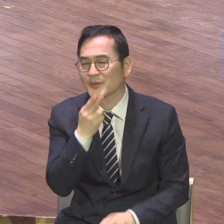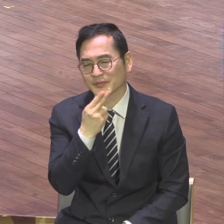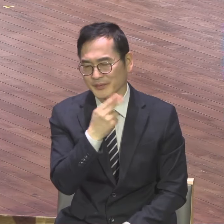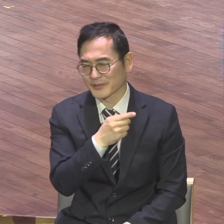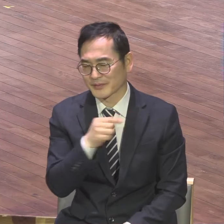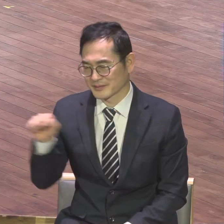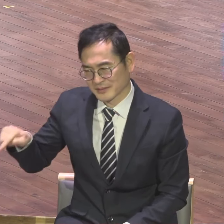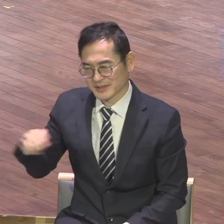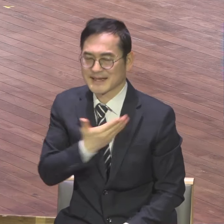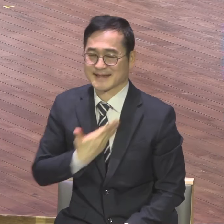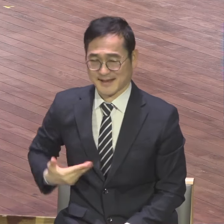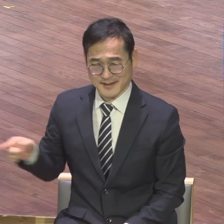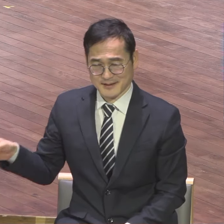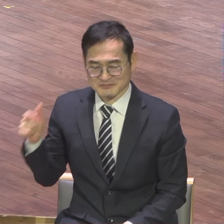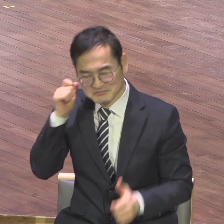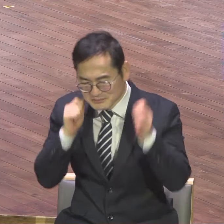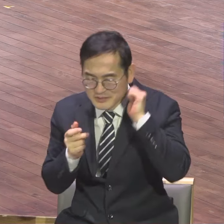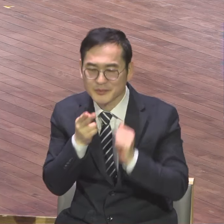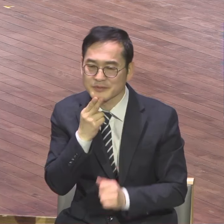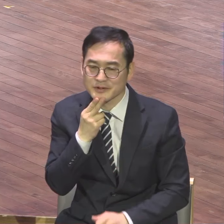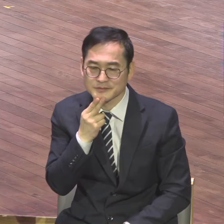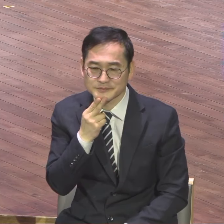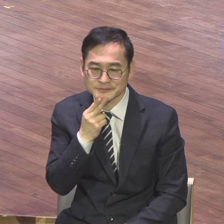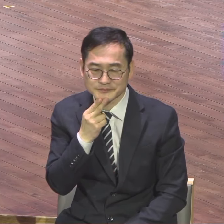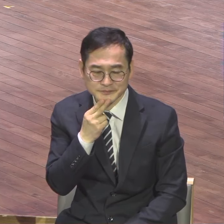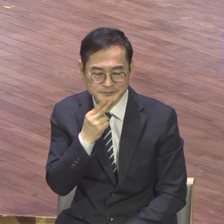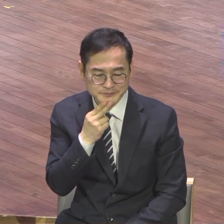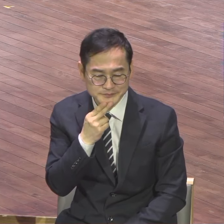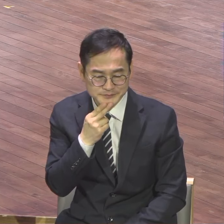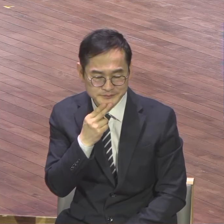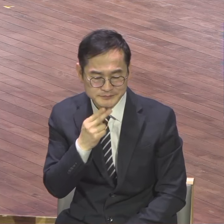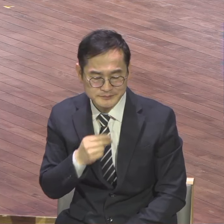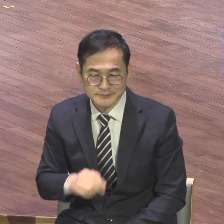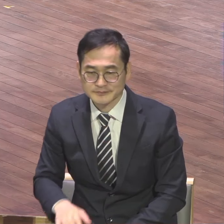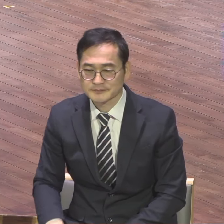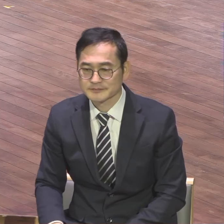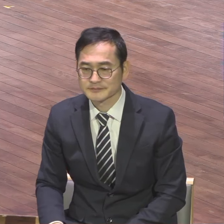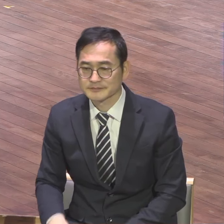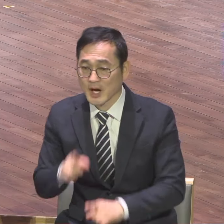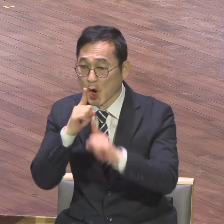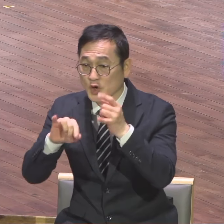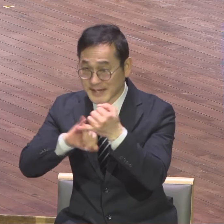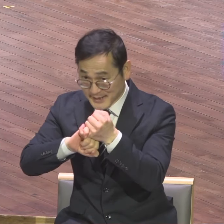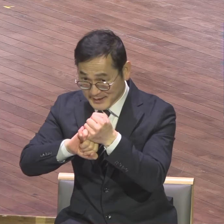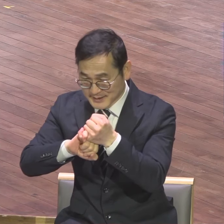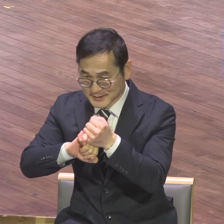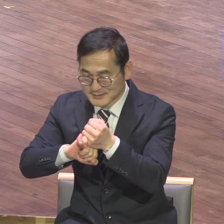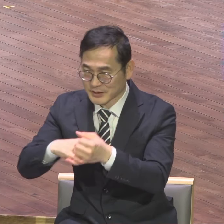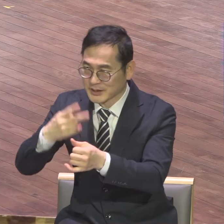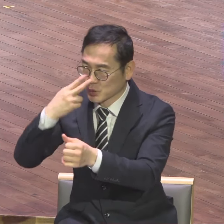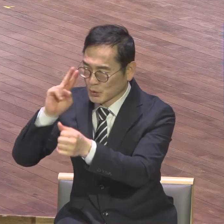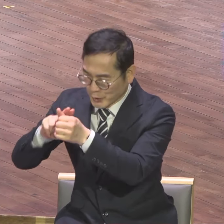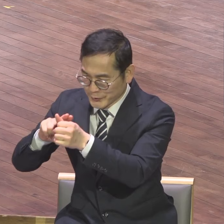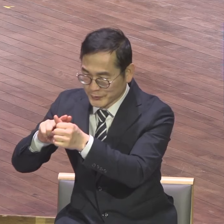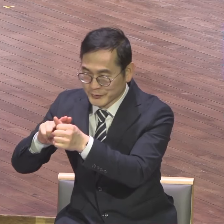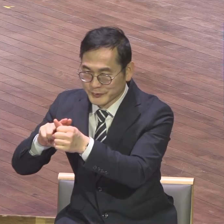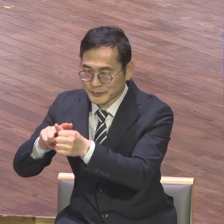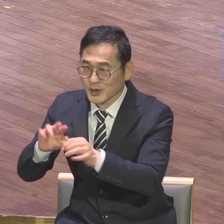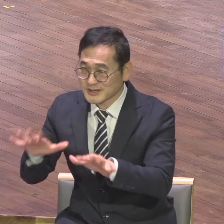4경전 1장 1절 3절 8절에 은약적 도전을 하게 되어 있어요 현실에 안주하지 않습니다